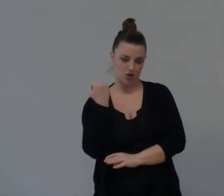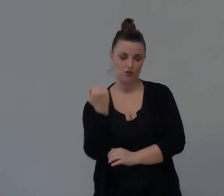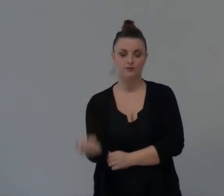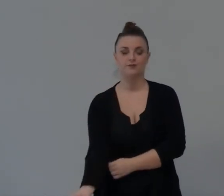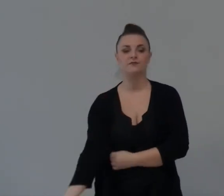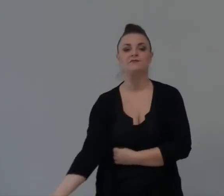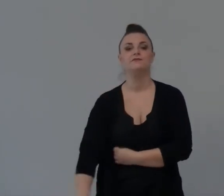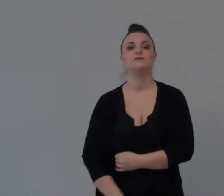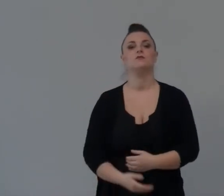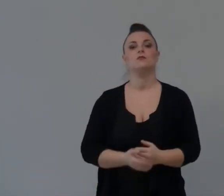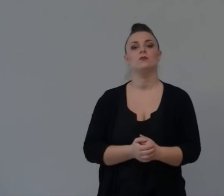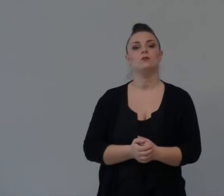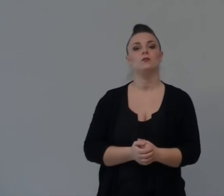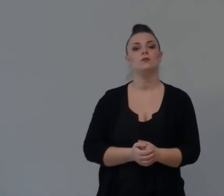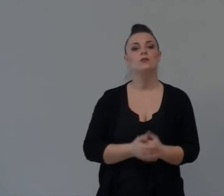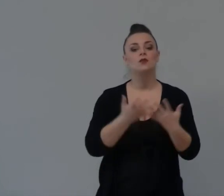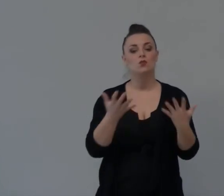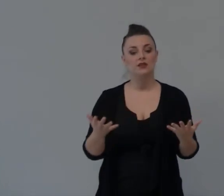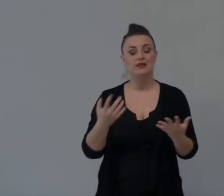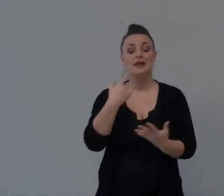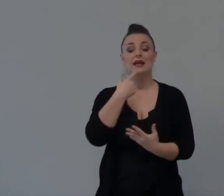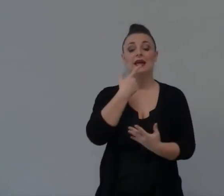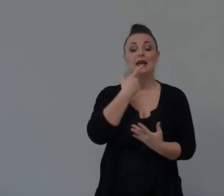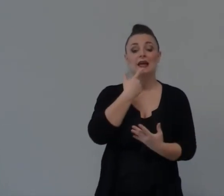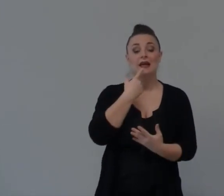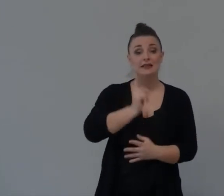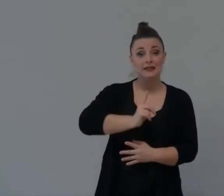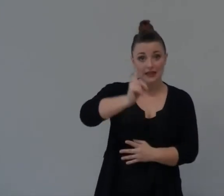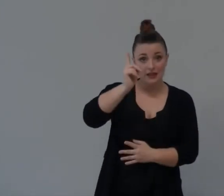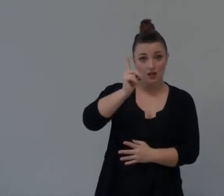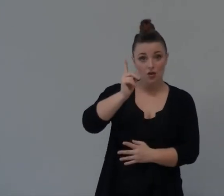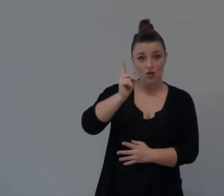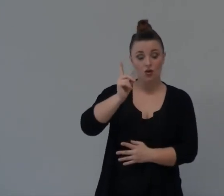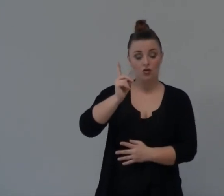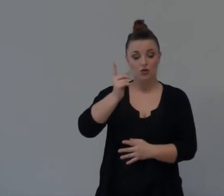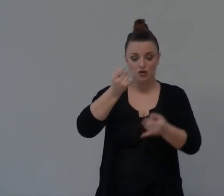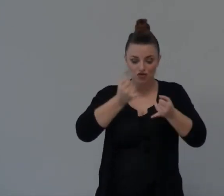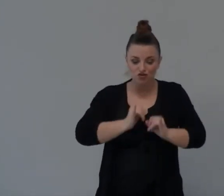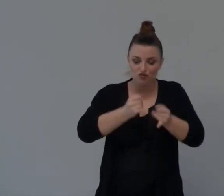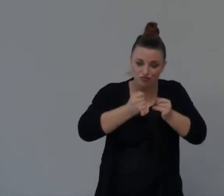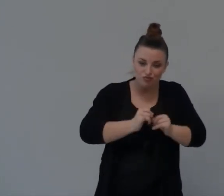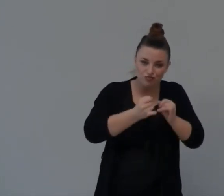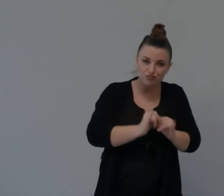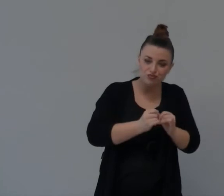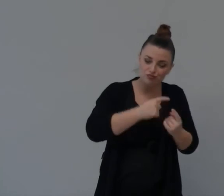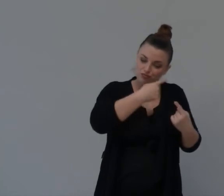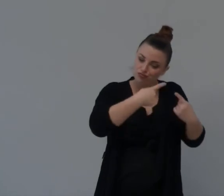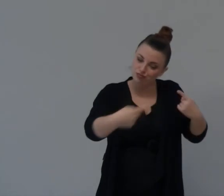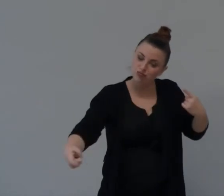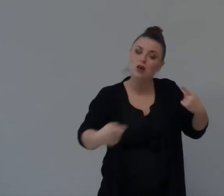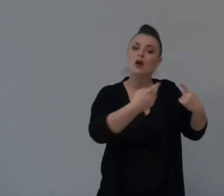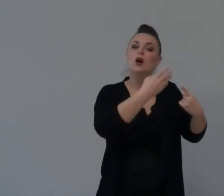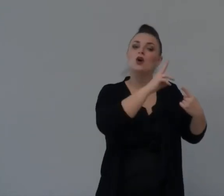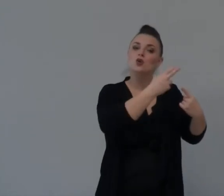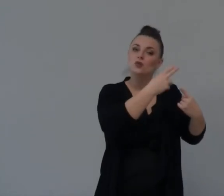Dio Dio Trarrà Dalla Stirepe Di Ruth E Boaz E